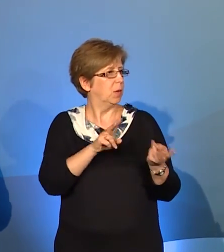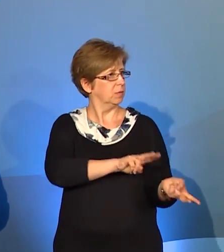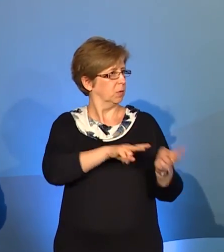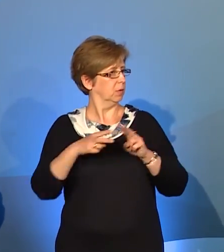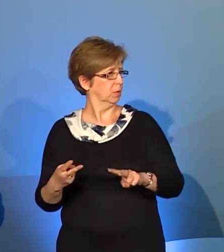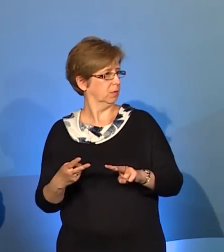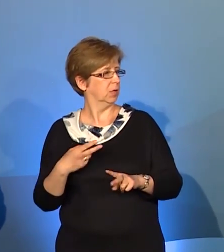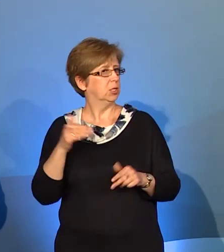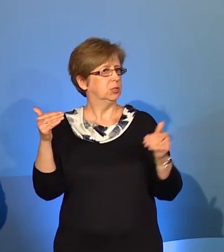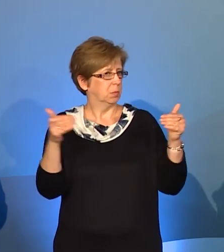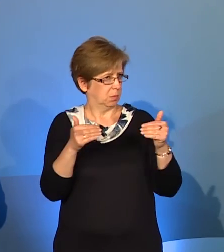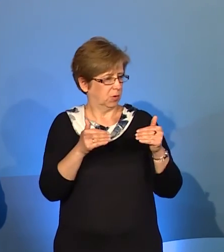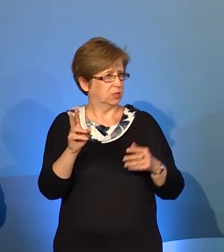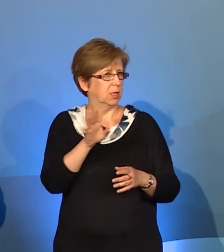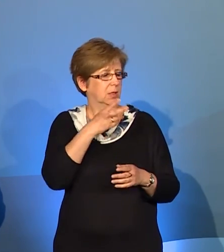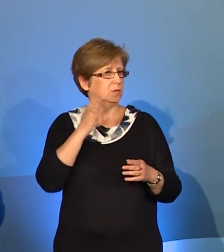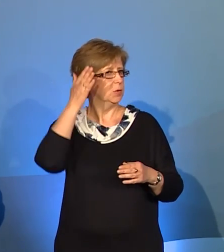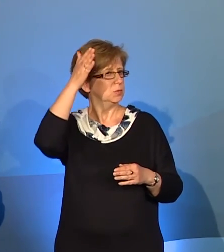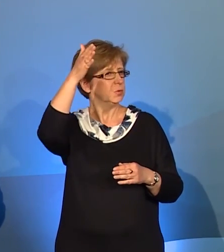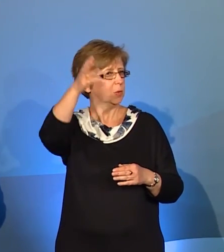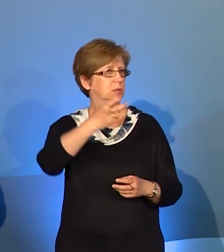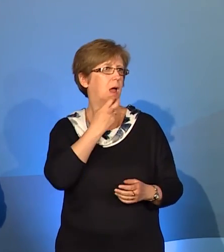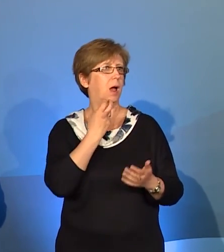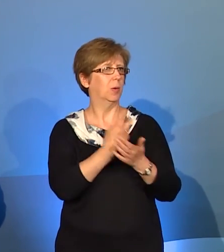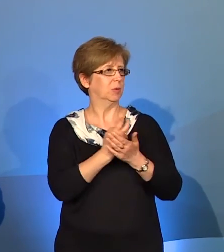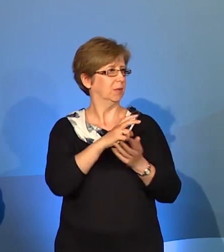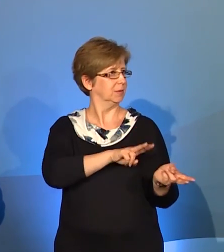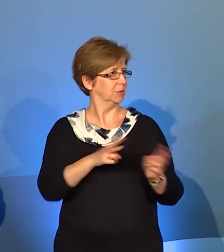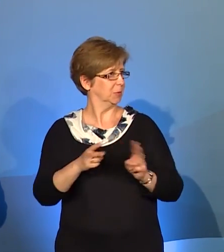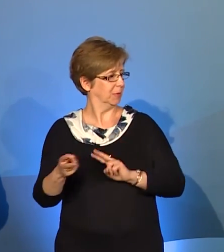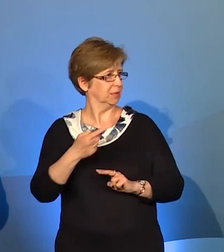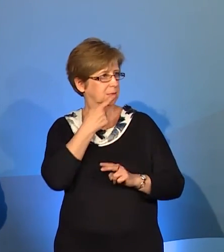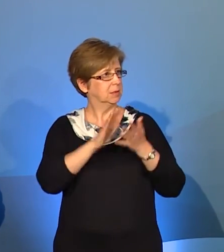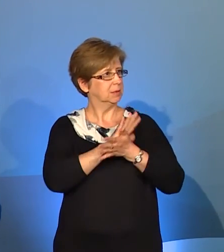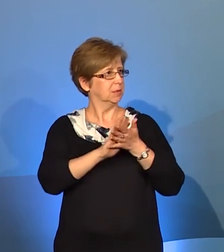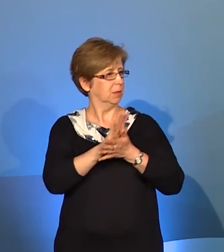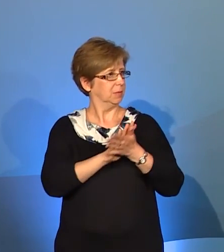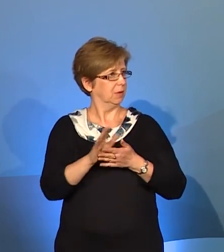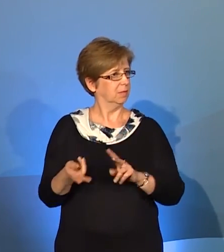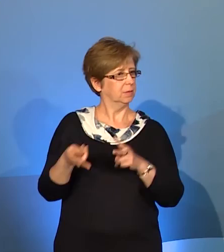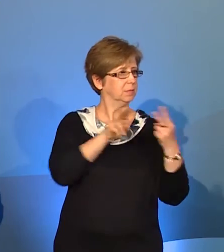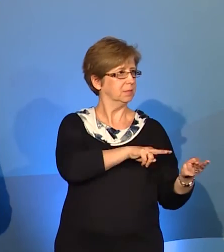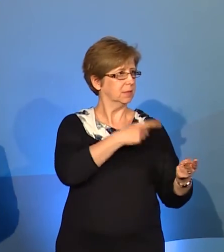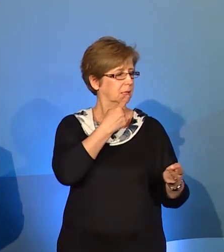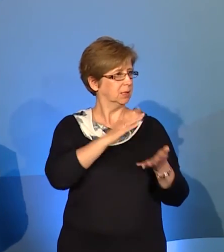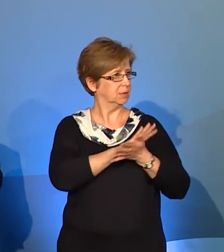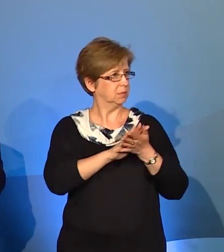kiedykolwiek wyobrażenie sobie w jakichś stopień automatyzacji tłumaczenia języka migowego i na język migowy? Oczywiście naukowcy, szczególnie